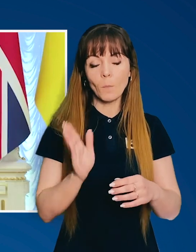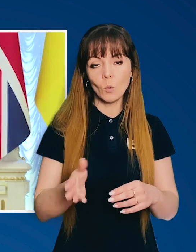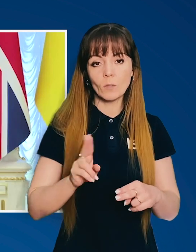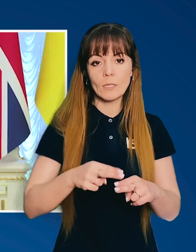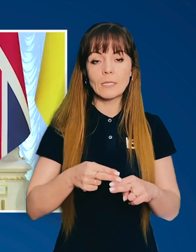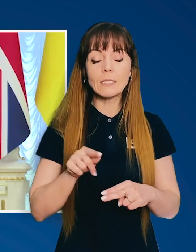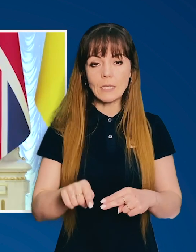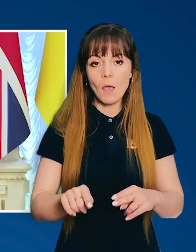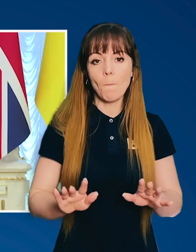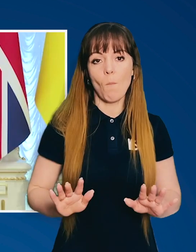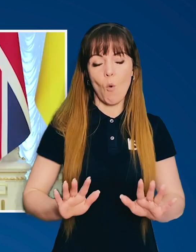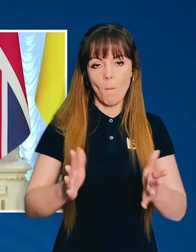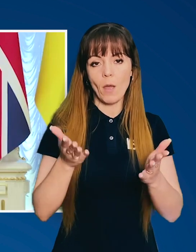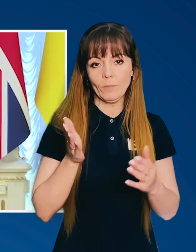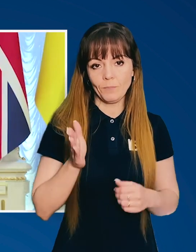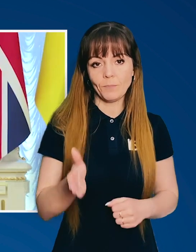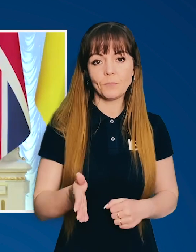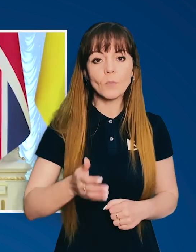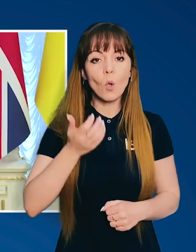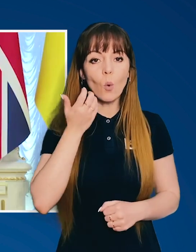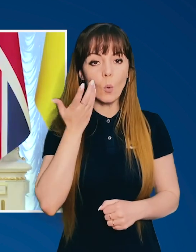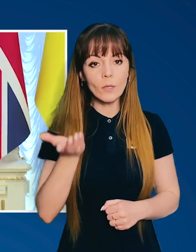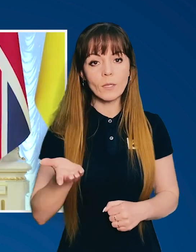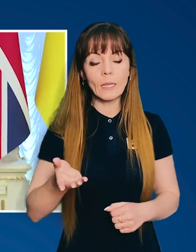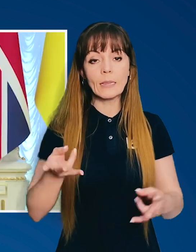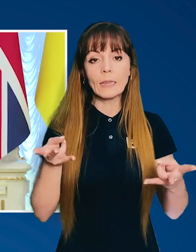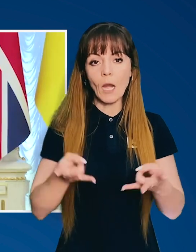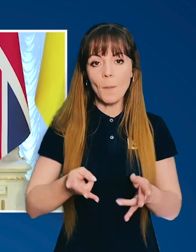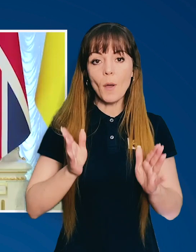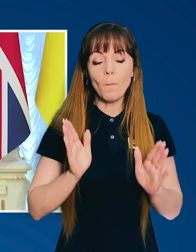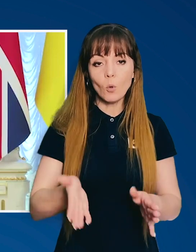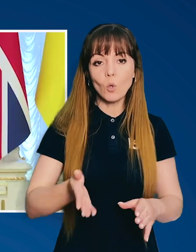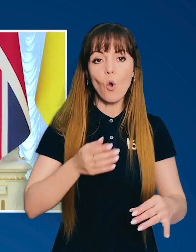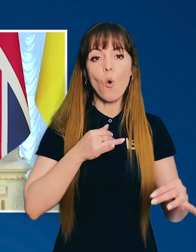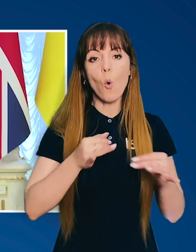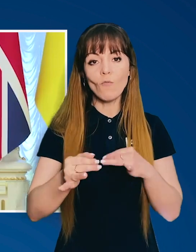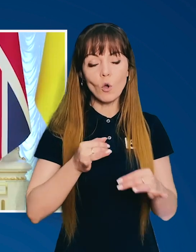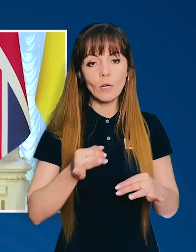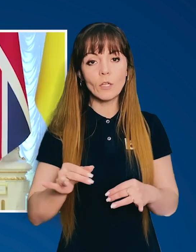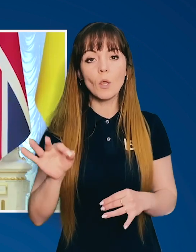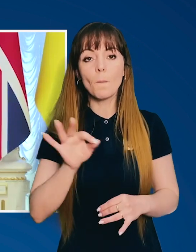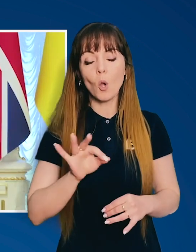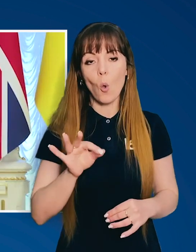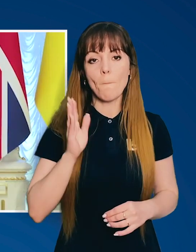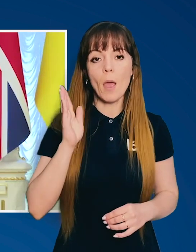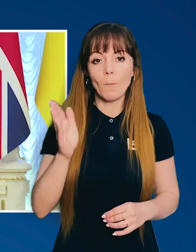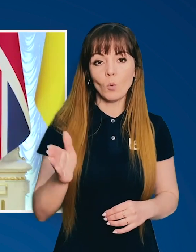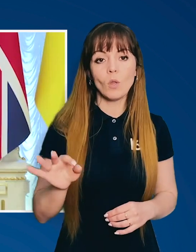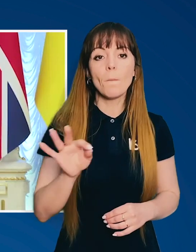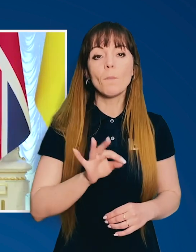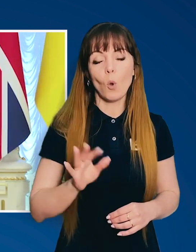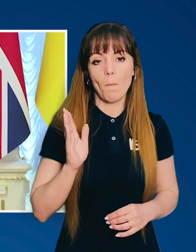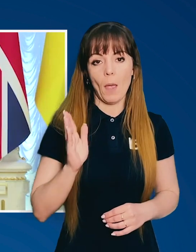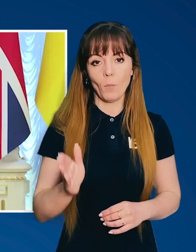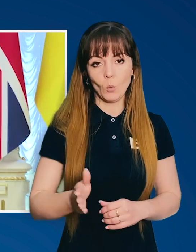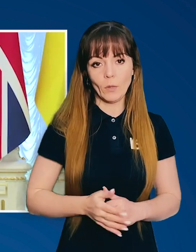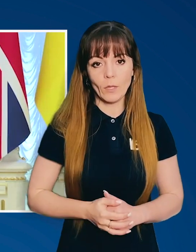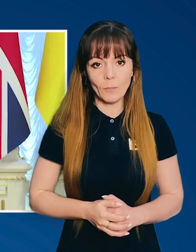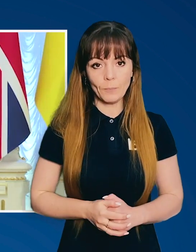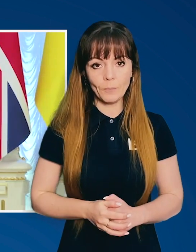І буде цей момент, коли треба буде говорити про